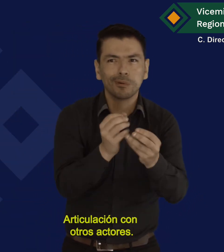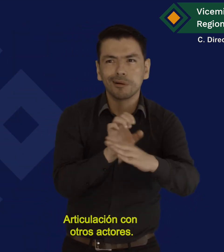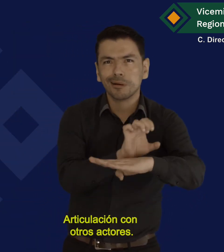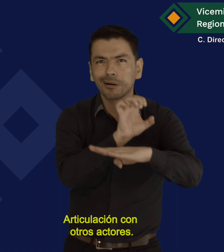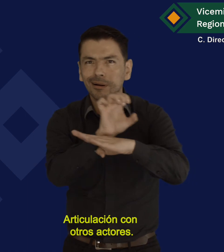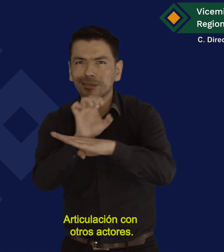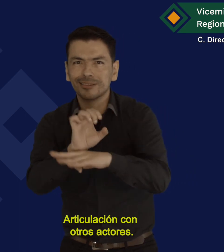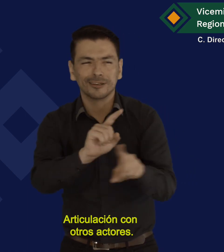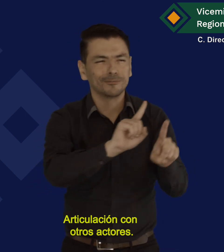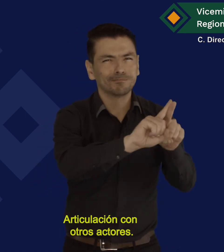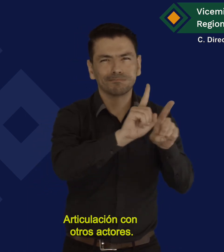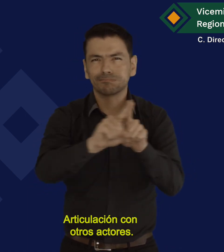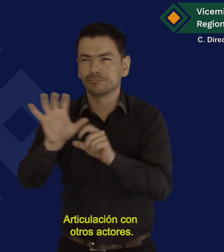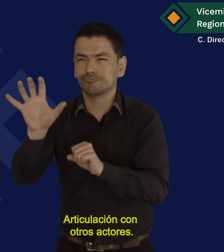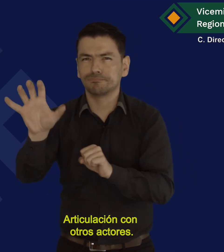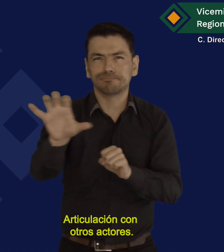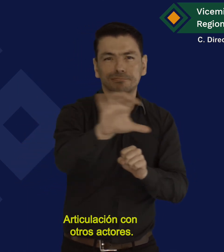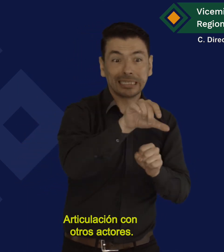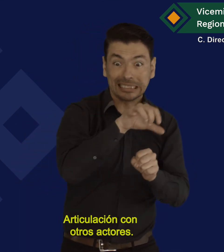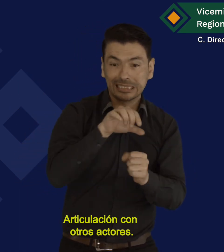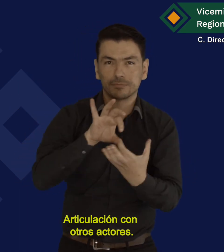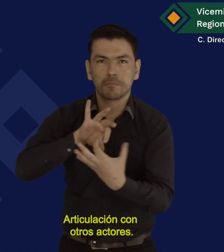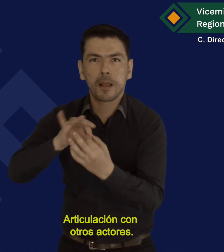Articulación con otros actores